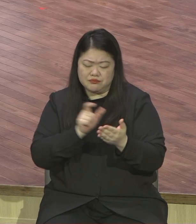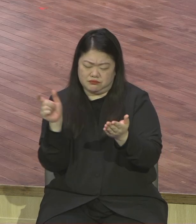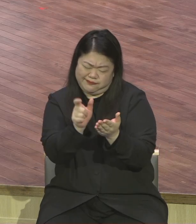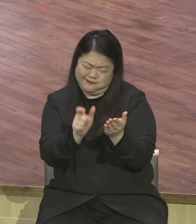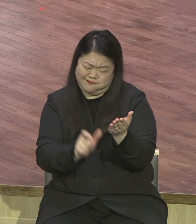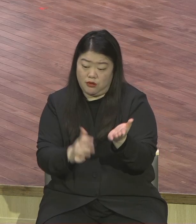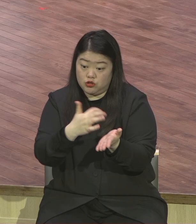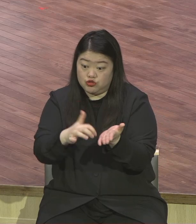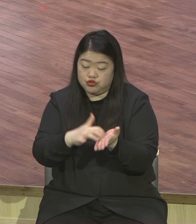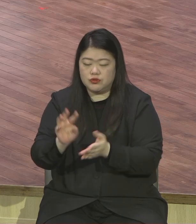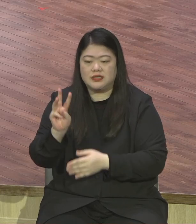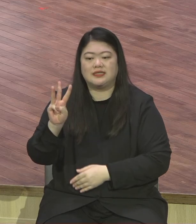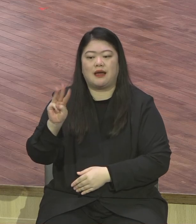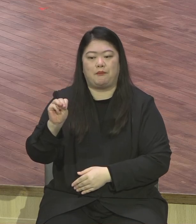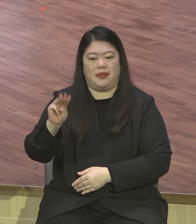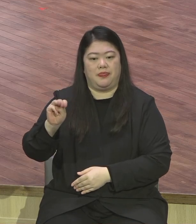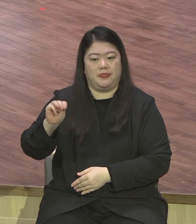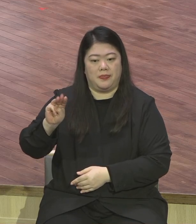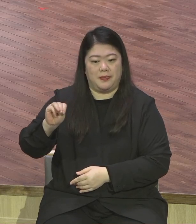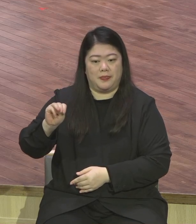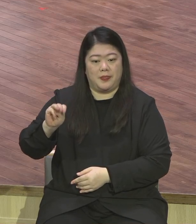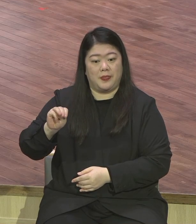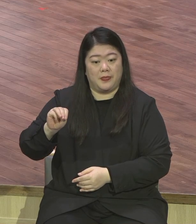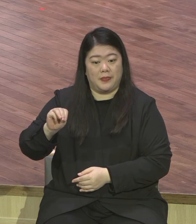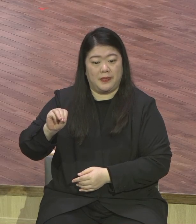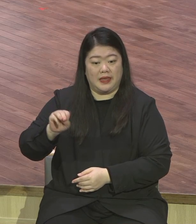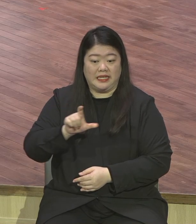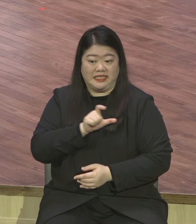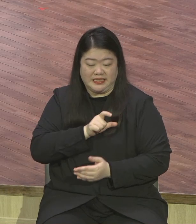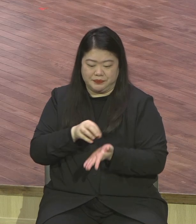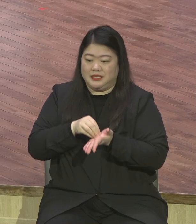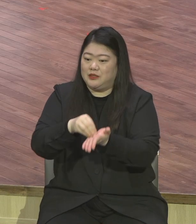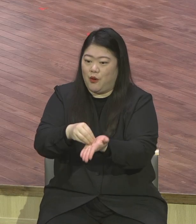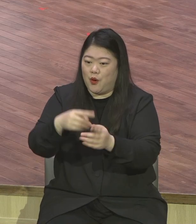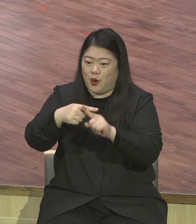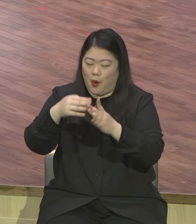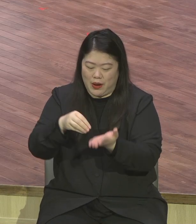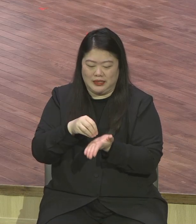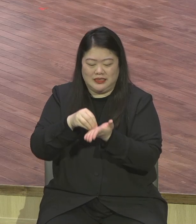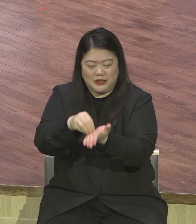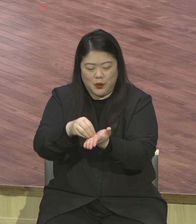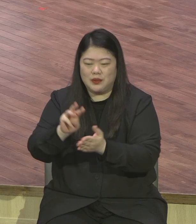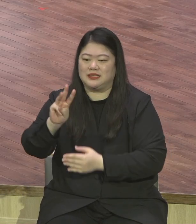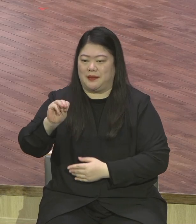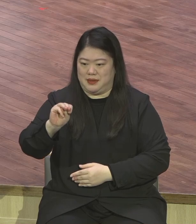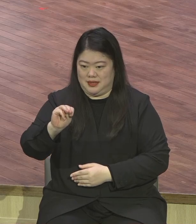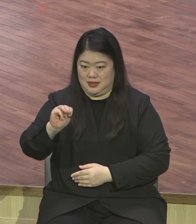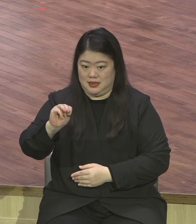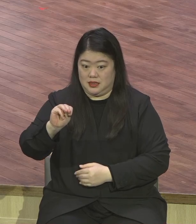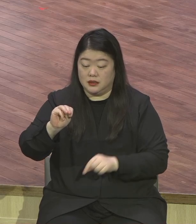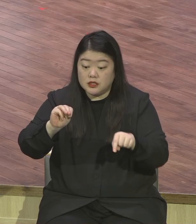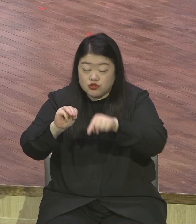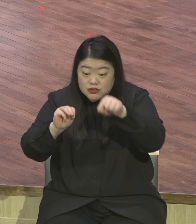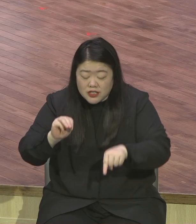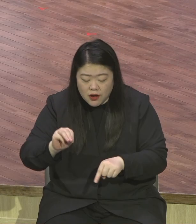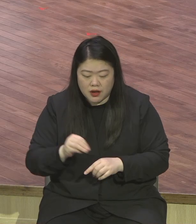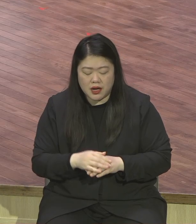정도가 3만명 정도 그렇게 된다 물론 일회성 방문한 분들도 많고